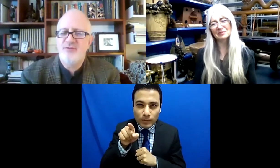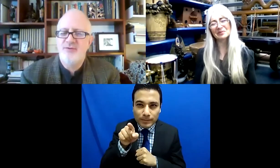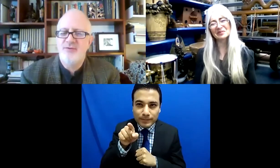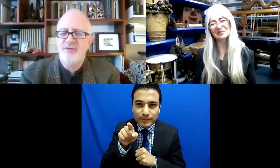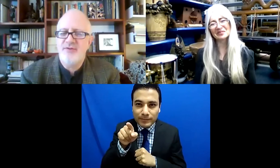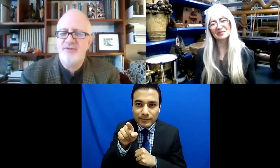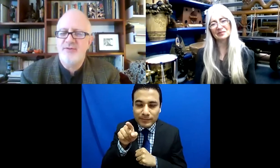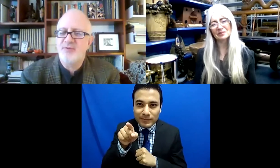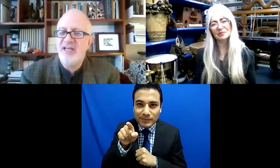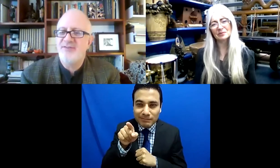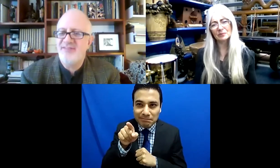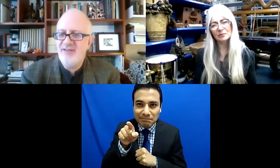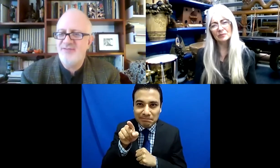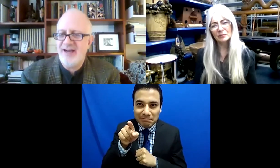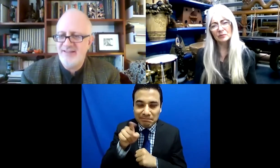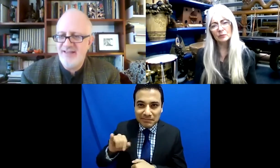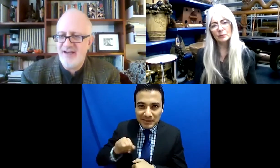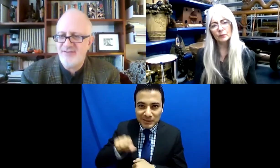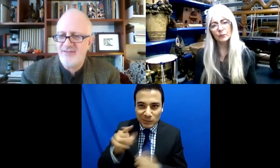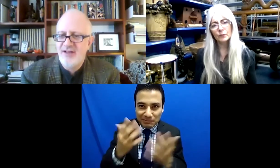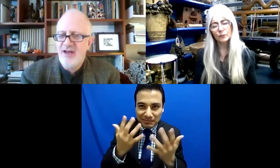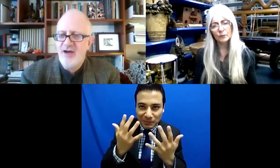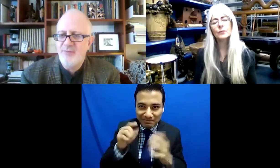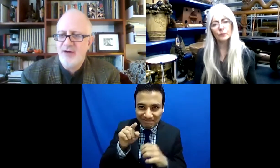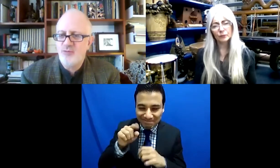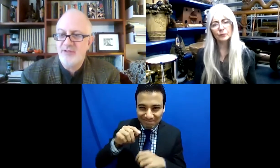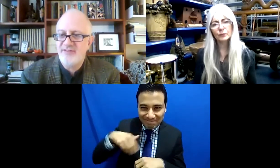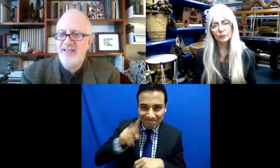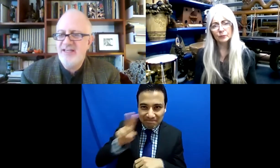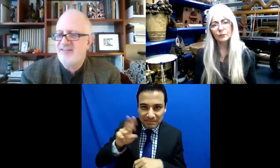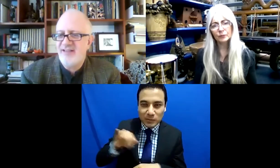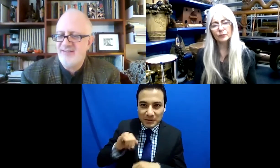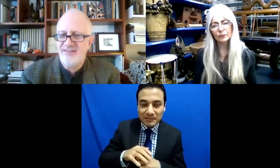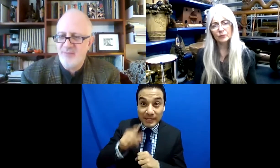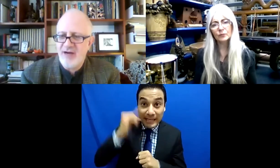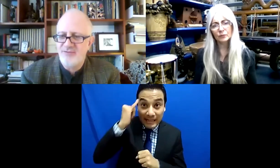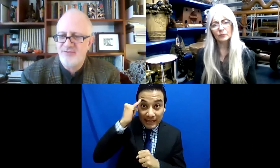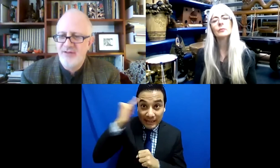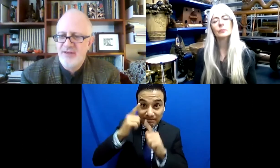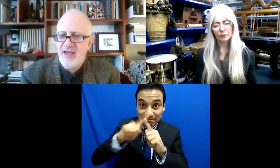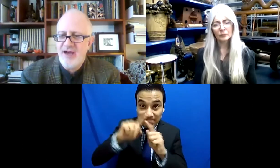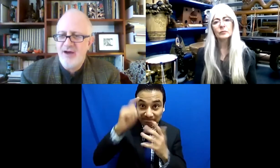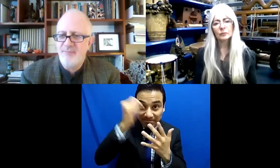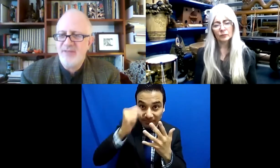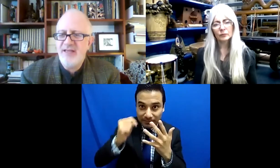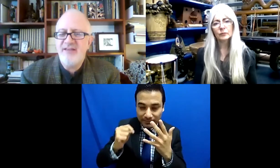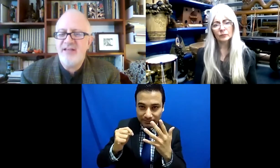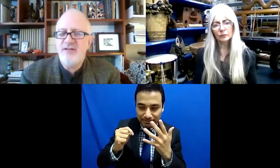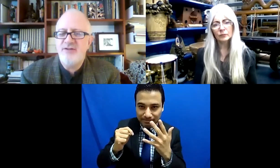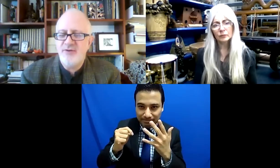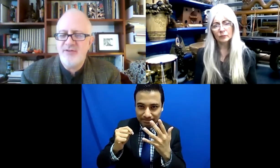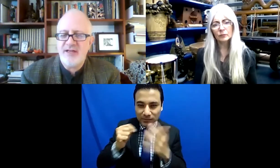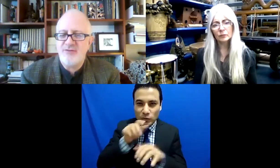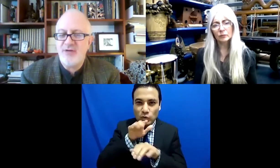hiciste esta seña con las manos, pensando en las ideas preconcebidas acerca